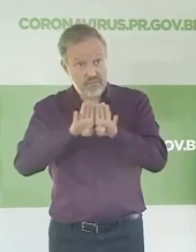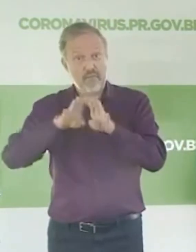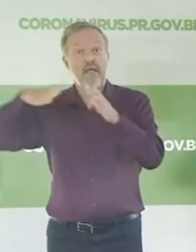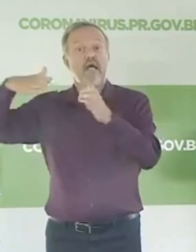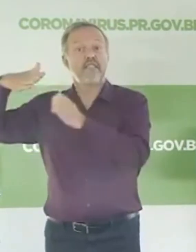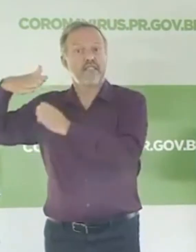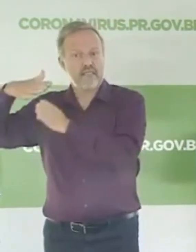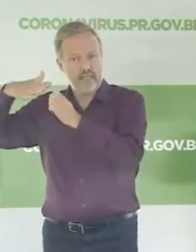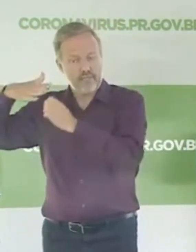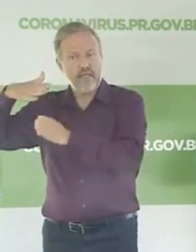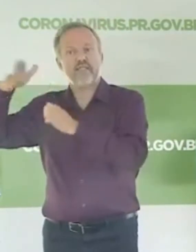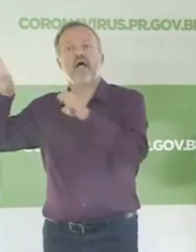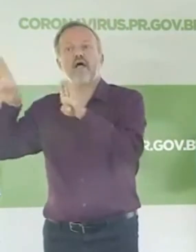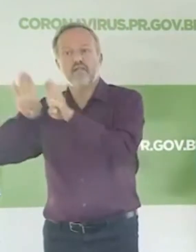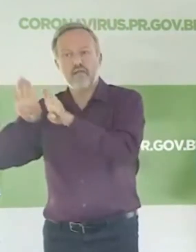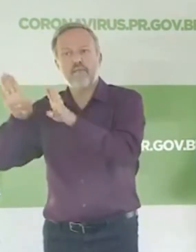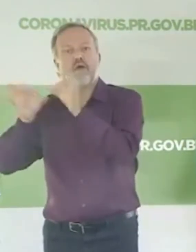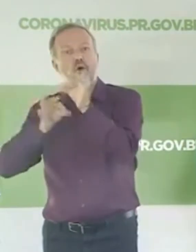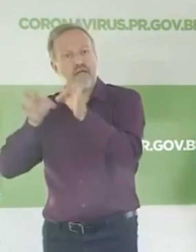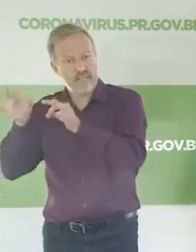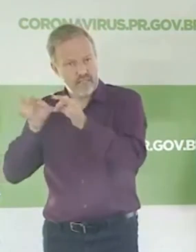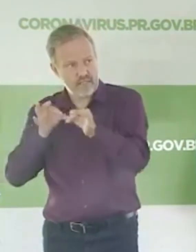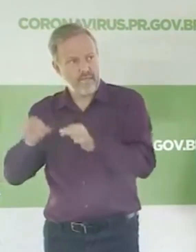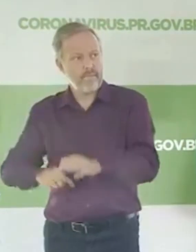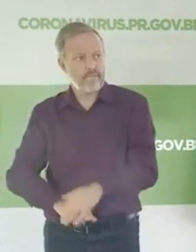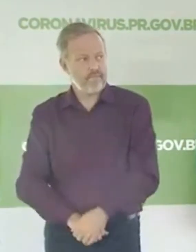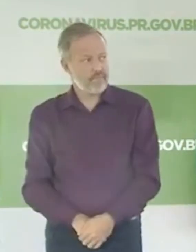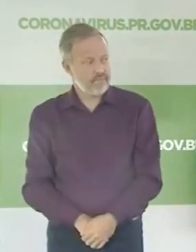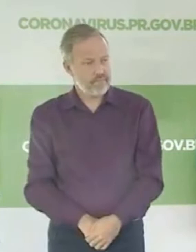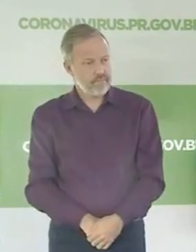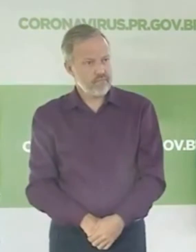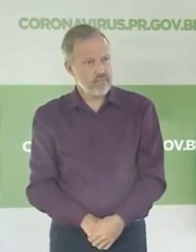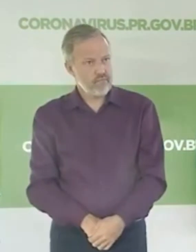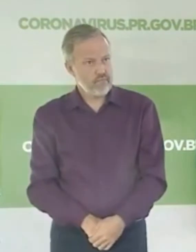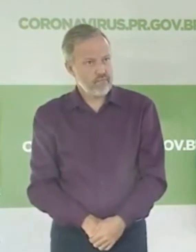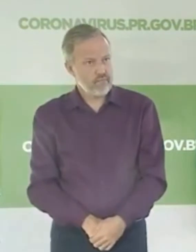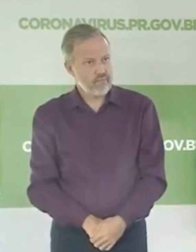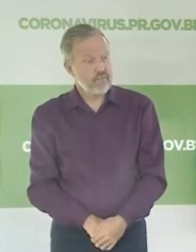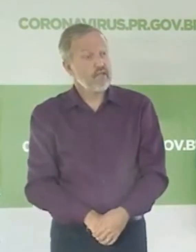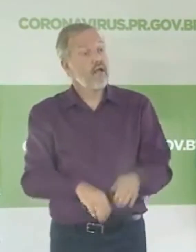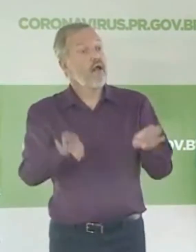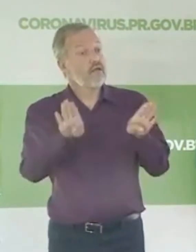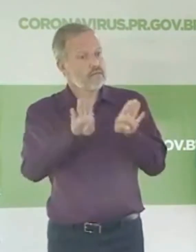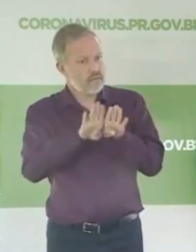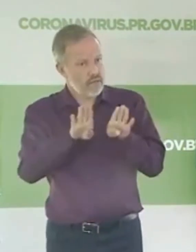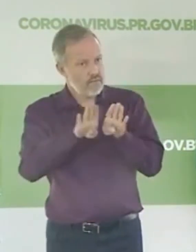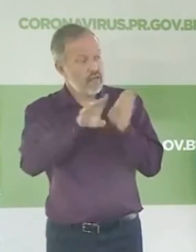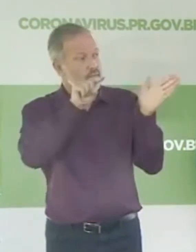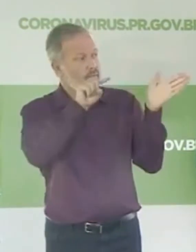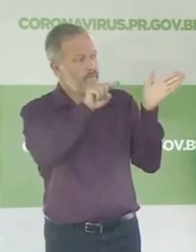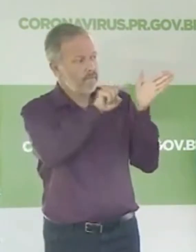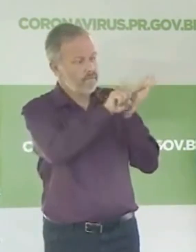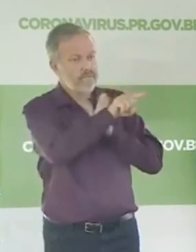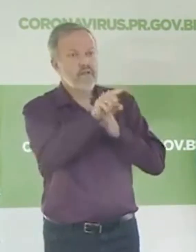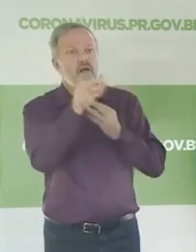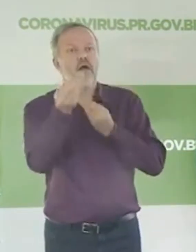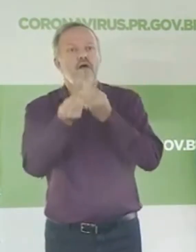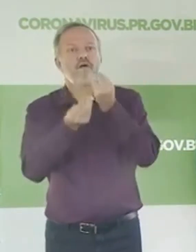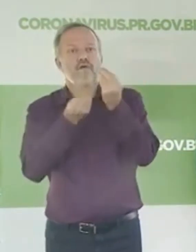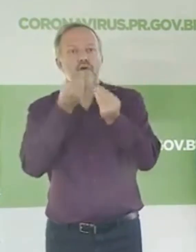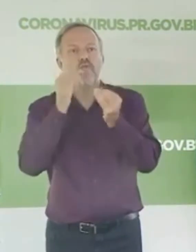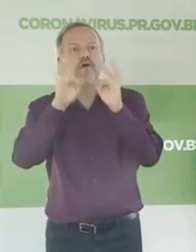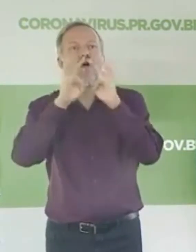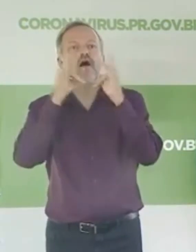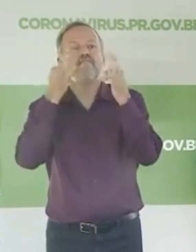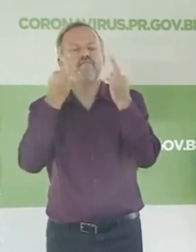o estado do Paraná e o Brasil. A próxima pergunta é da RIC TV. Como vão ficar aquelas famílias de baixíssima